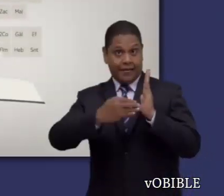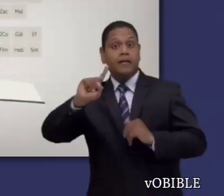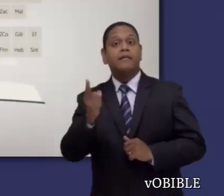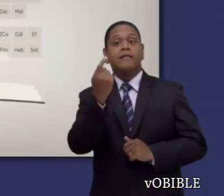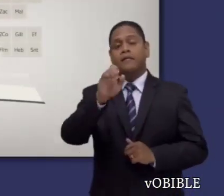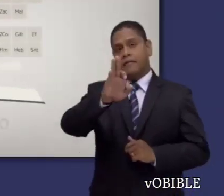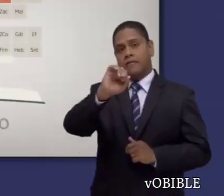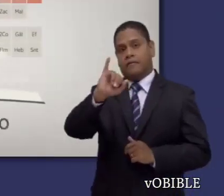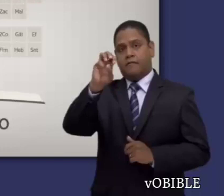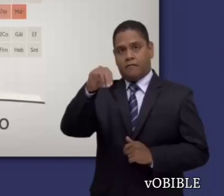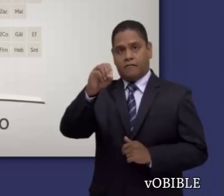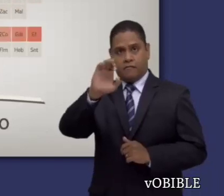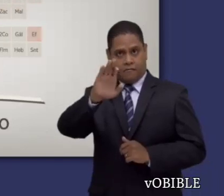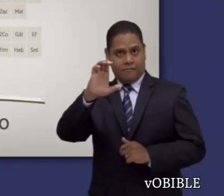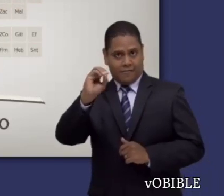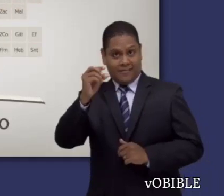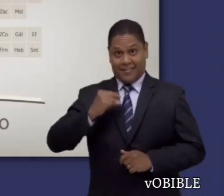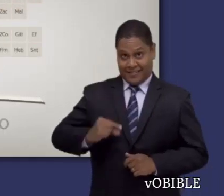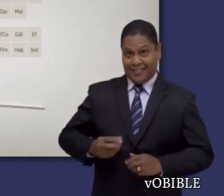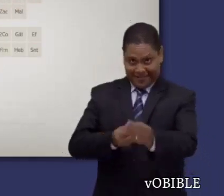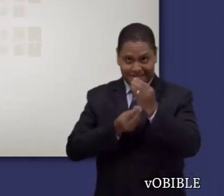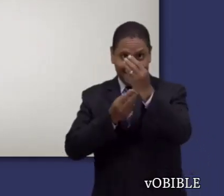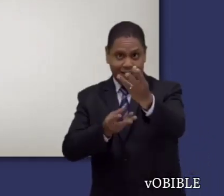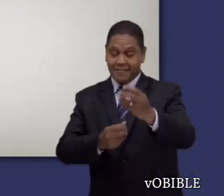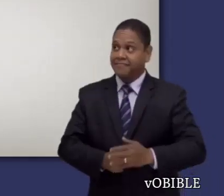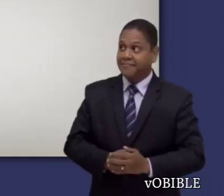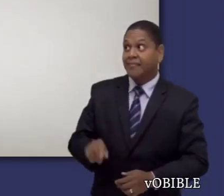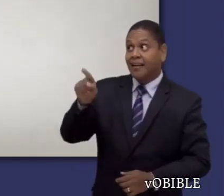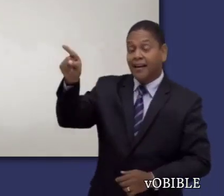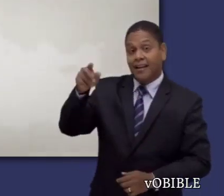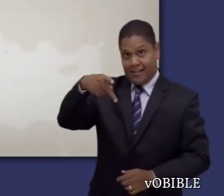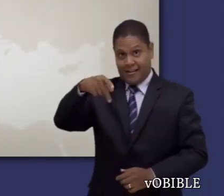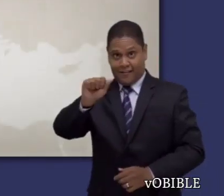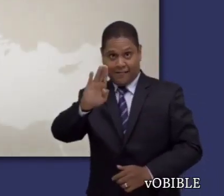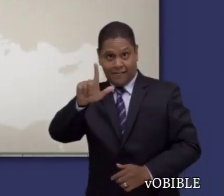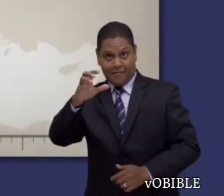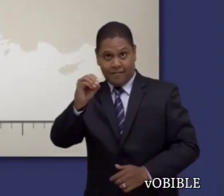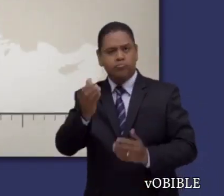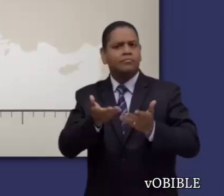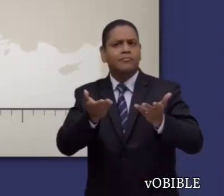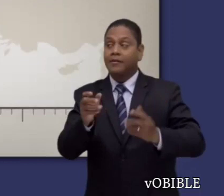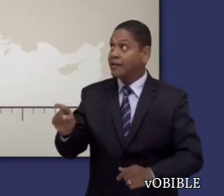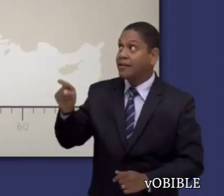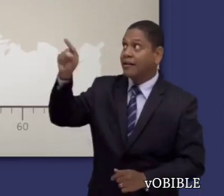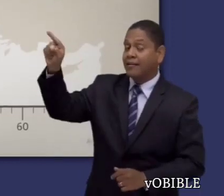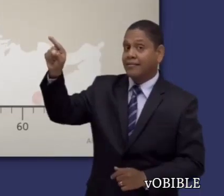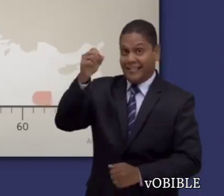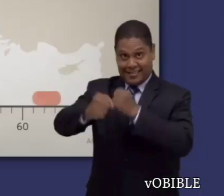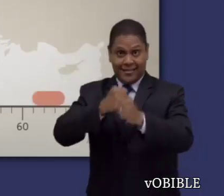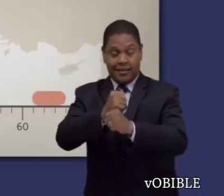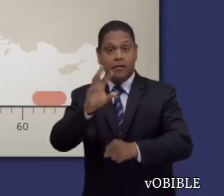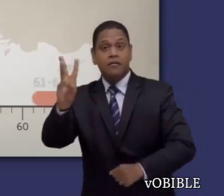Información sobre la primera carta a Timoteo El apóstol Pablo escribió primera a Timoteo desde Macedonia,